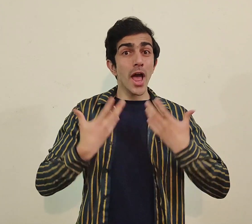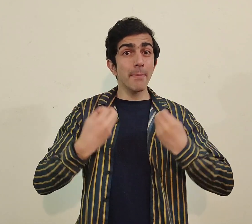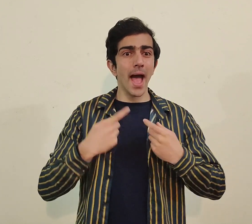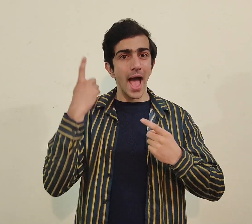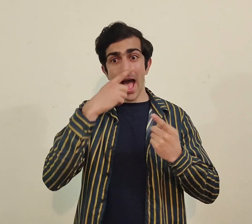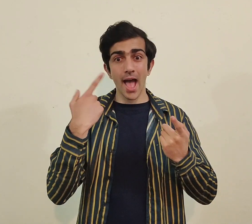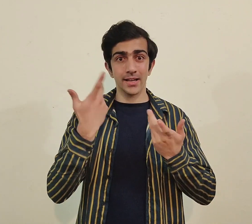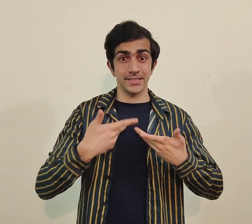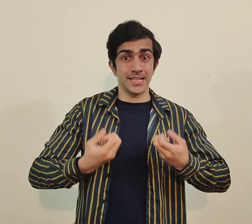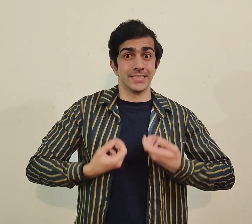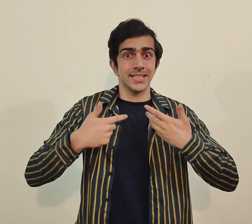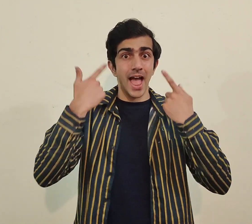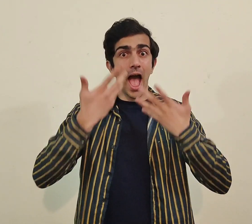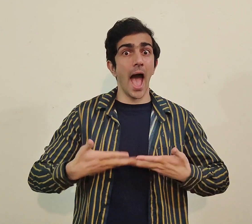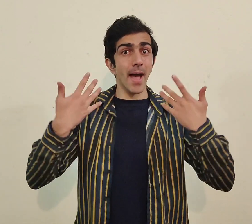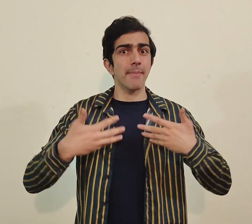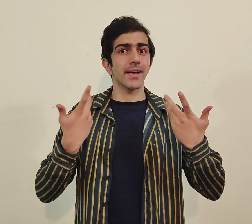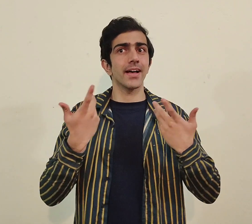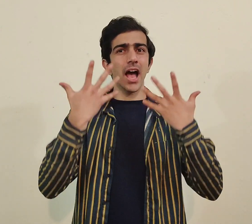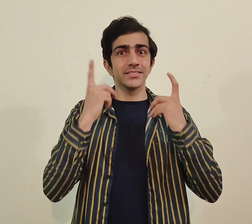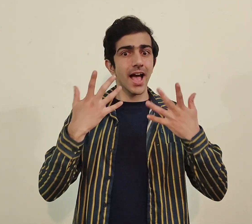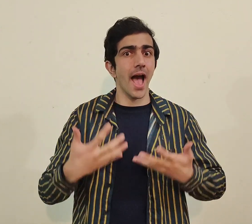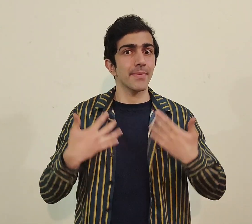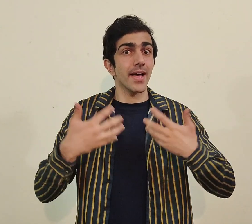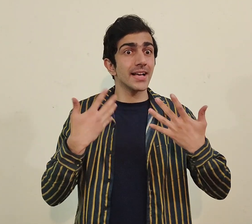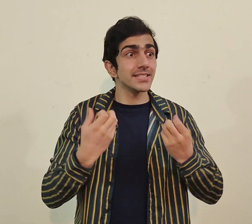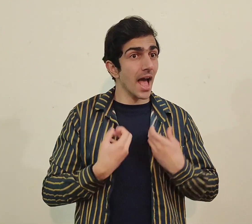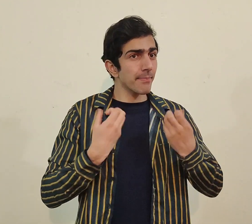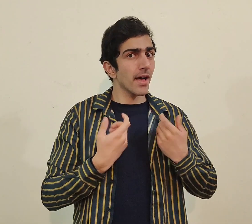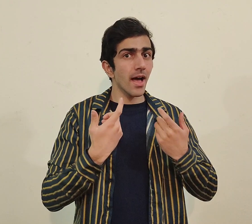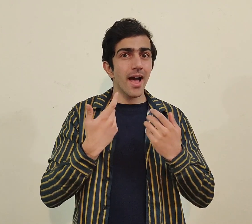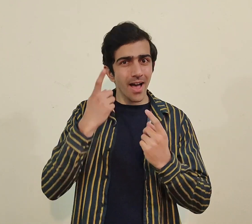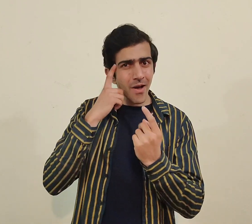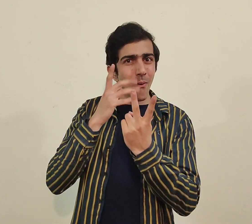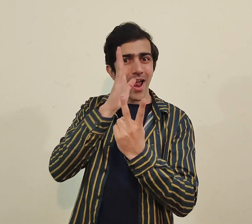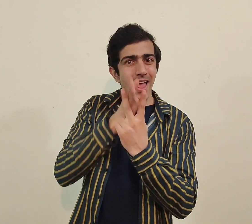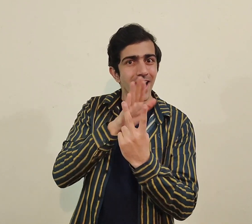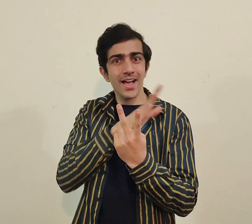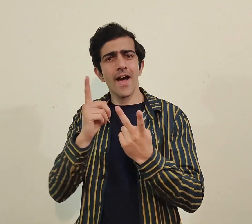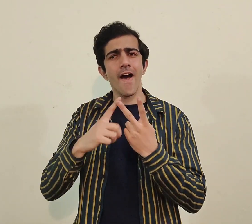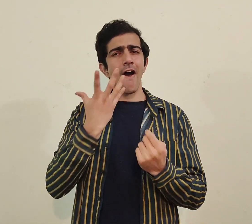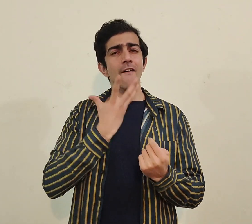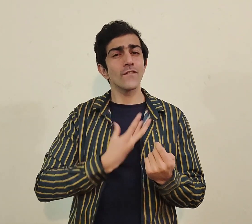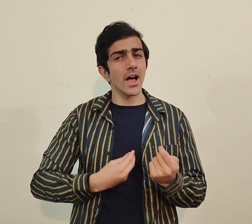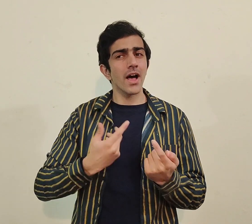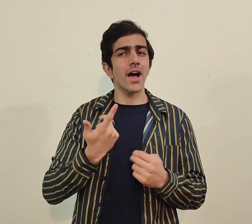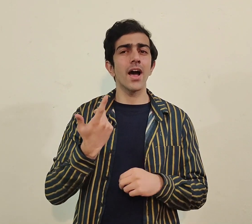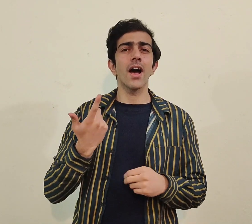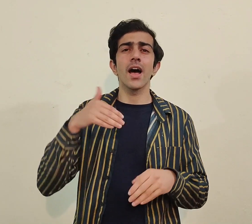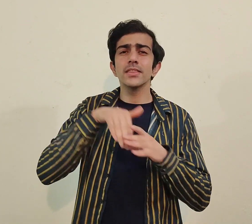تو expressions دینا body gestures شو کرنا بہت لازمی ہے اگر happy feelings ہیں تو happy feelings دینی چاہیے sad